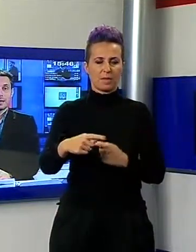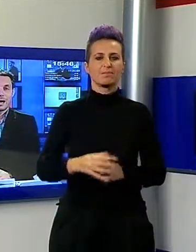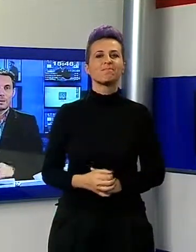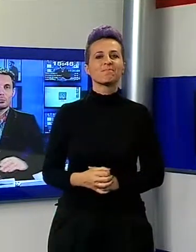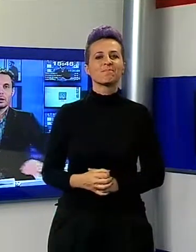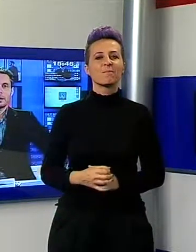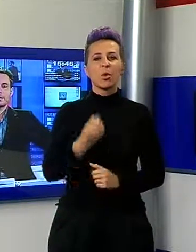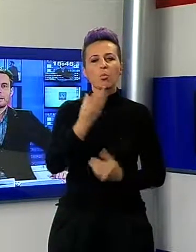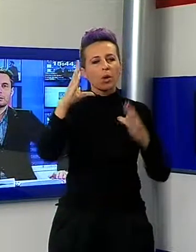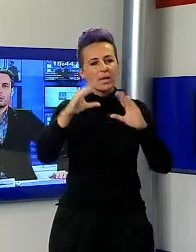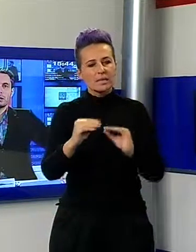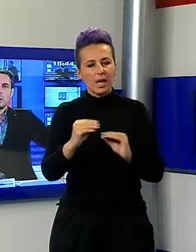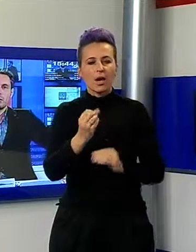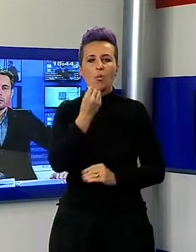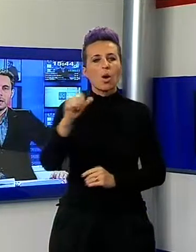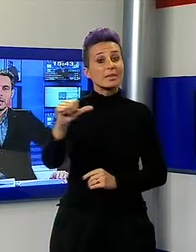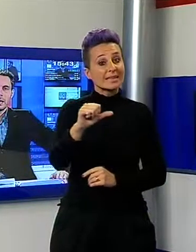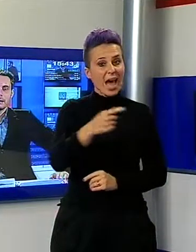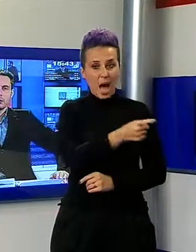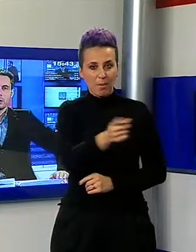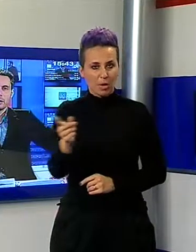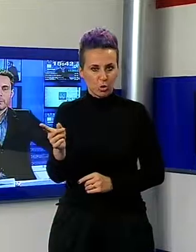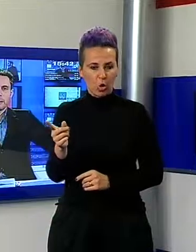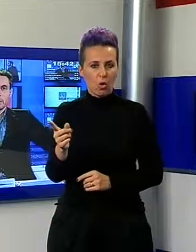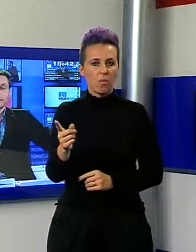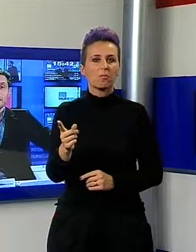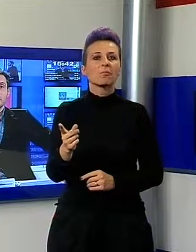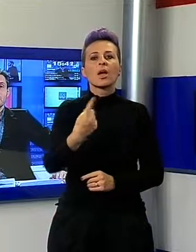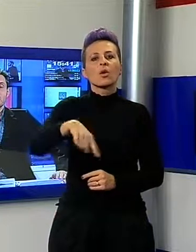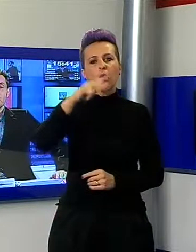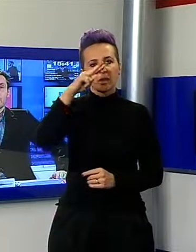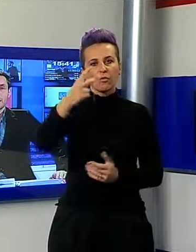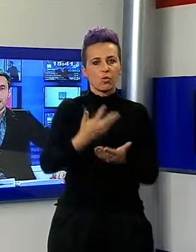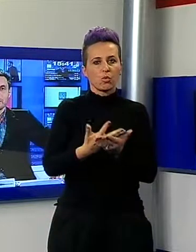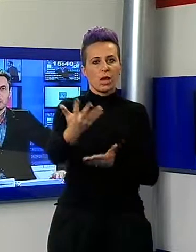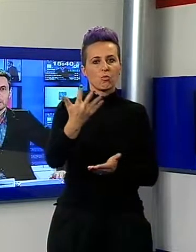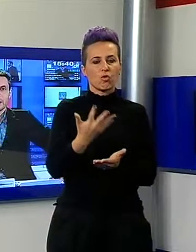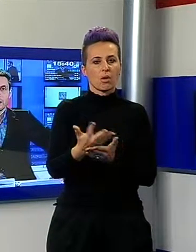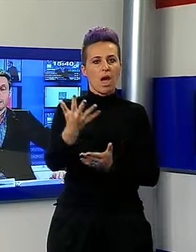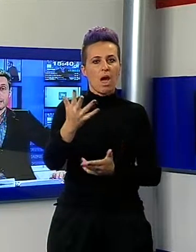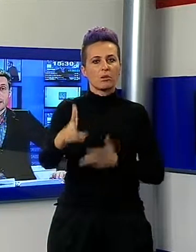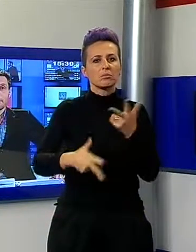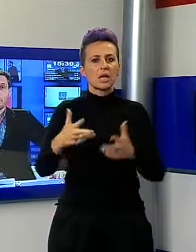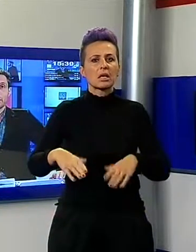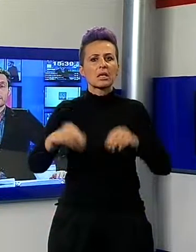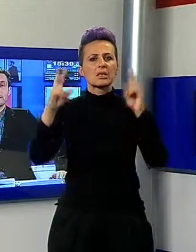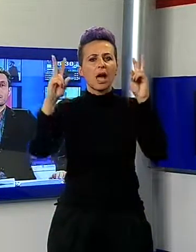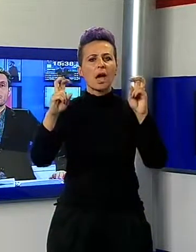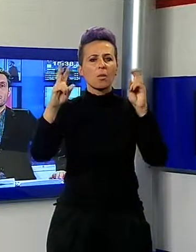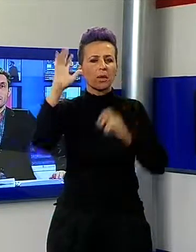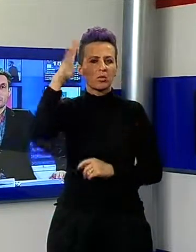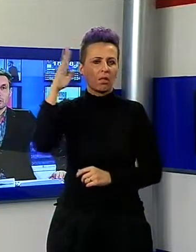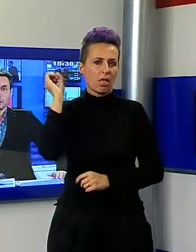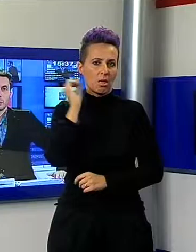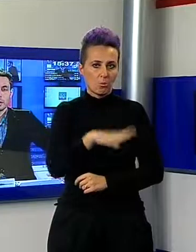Buonasera e buon sabato di nuovo dal TG Noi. Apriamo questa edizione parlando del maltempo che si è